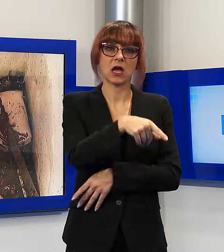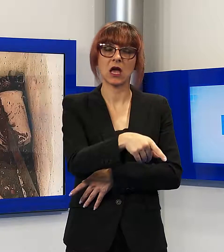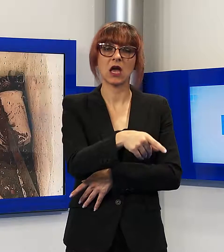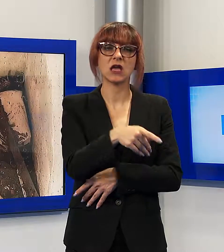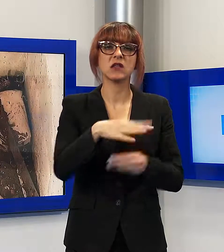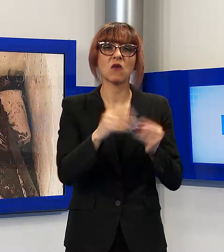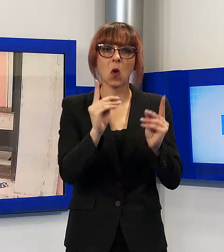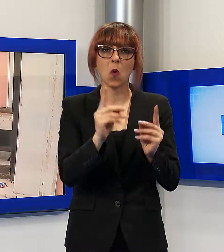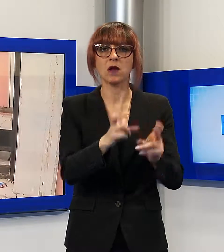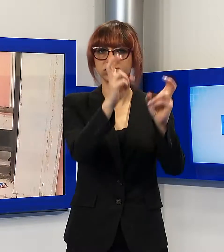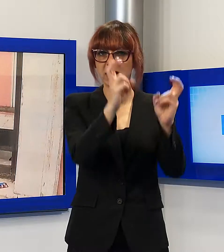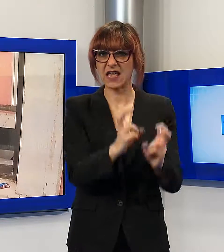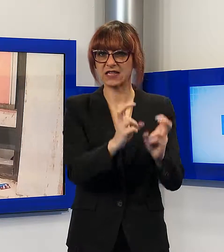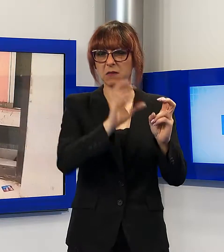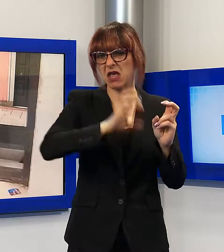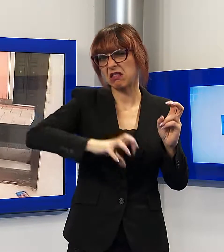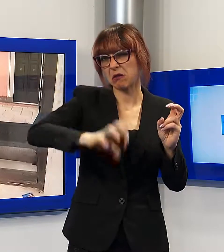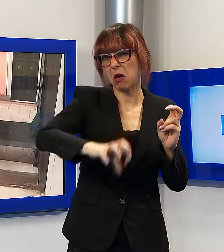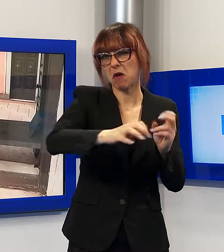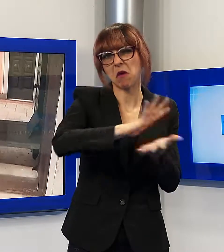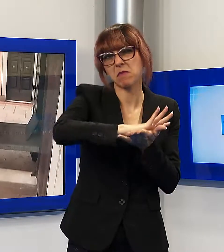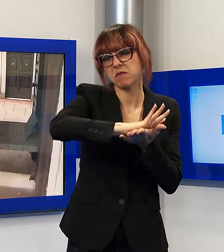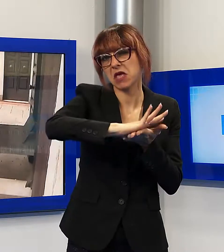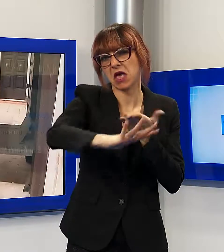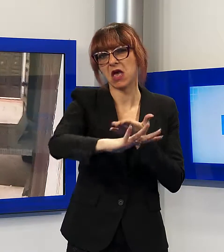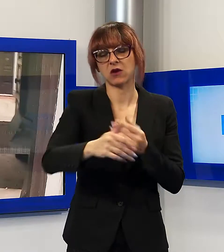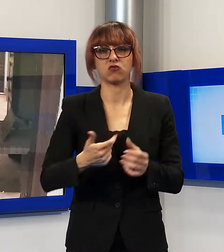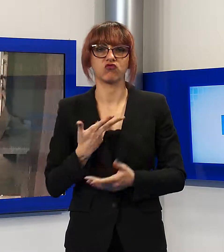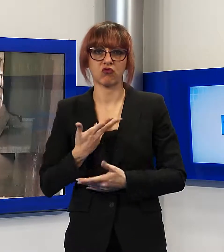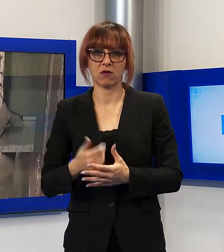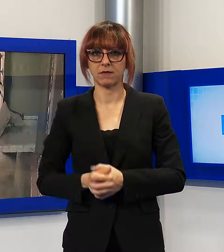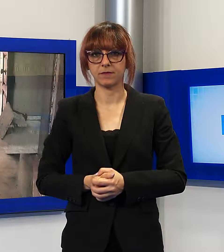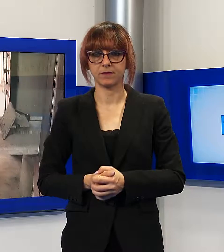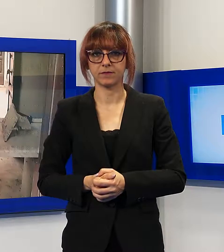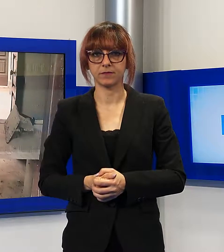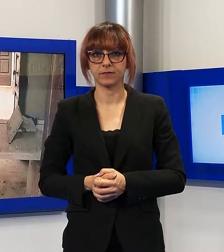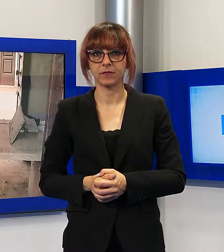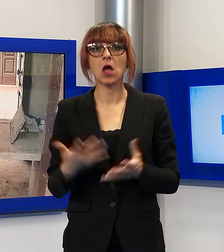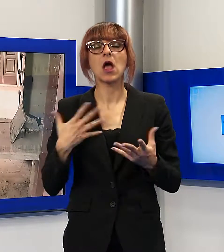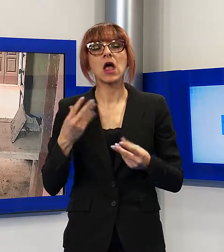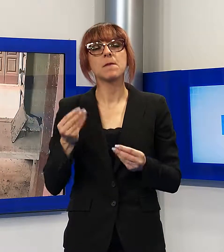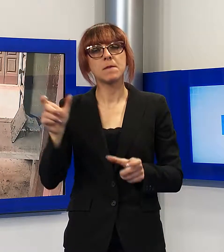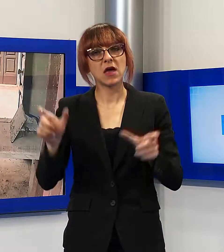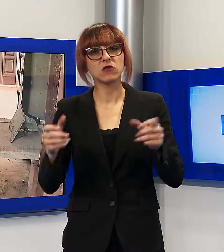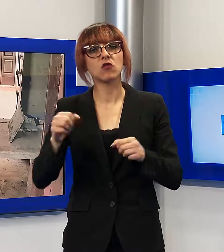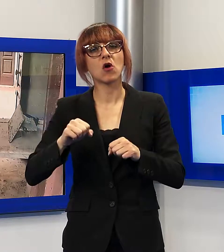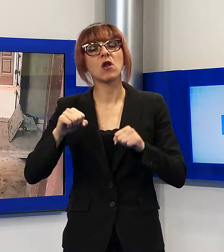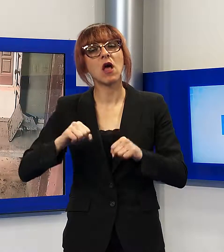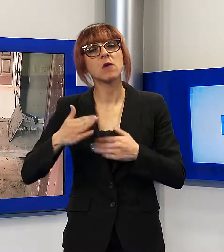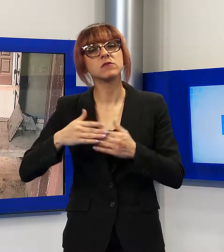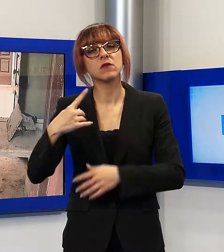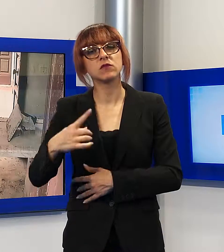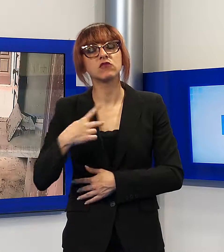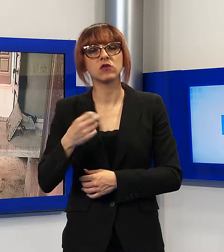pavimento è ricoperto di rifiuti ed escrementi. Nelle ultime settimane abbiamo ricevuto inoltre diverse segnalazioni relative all